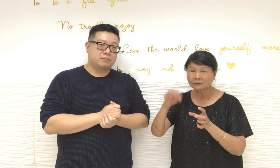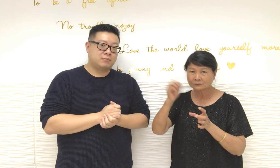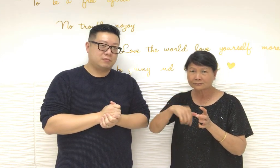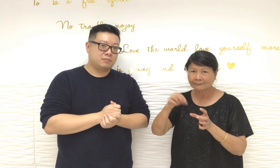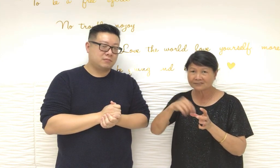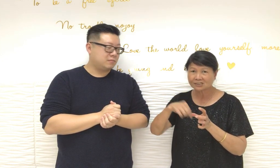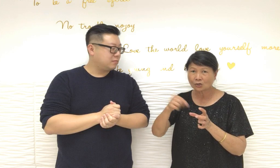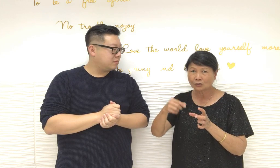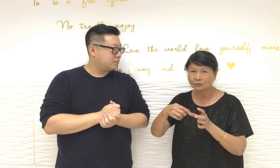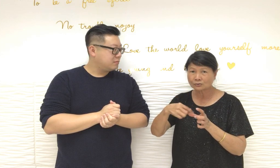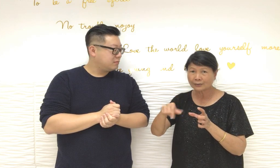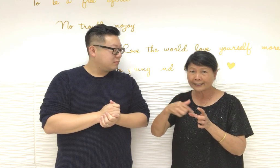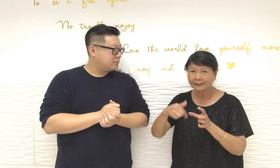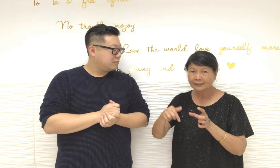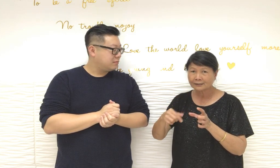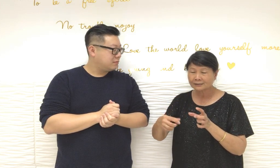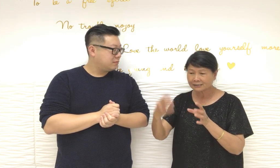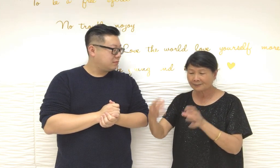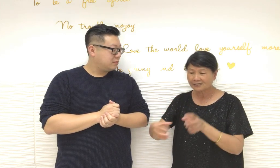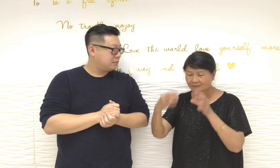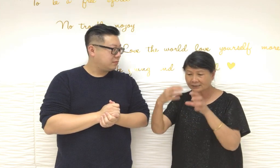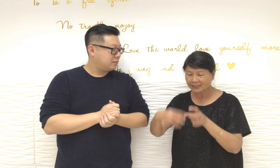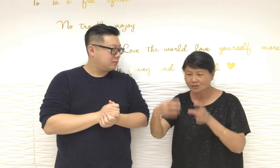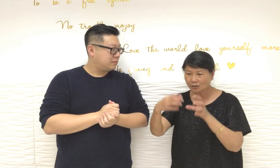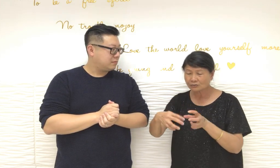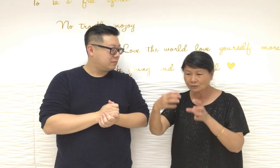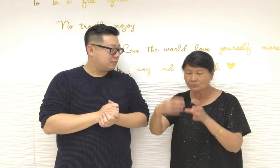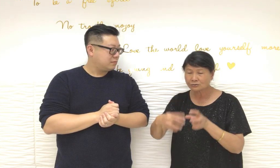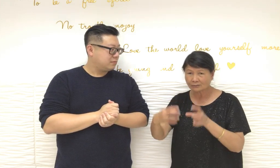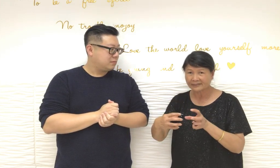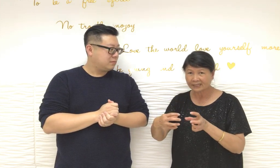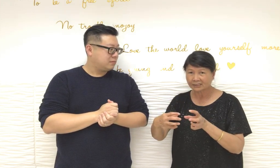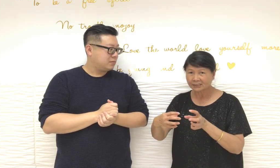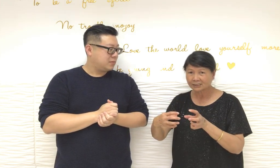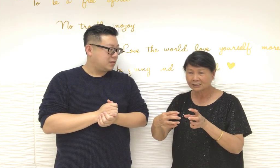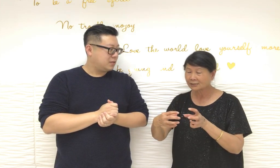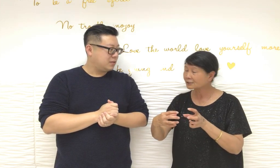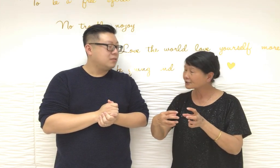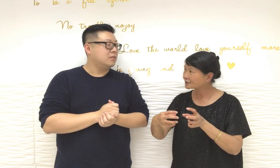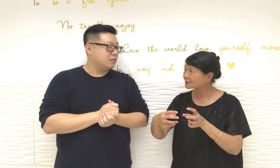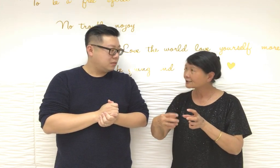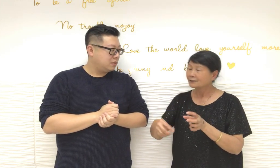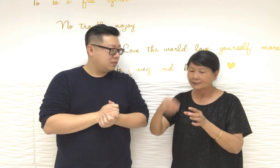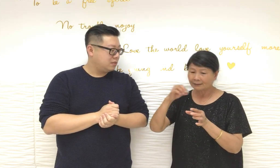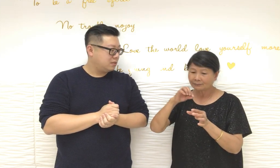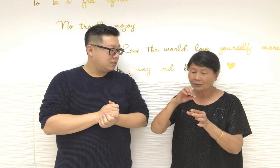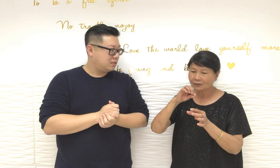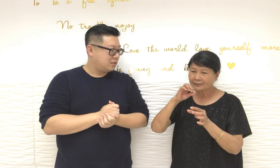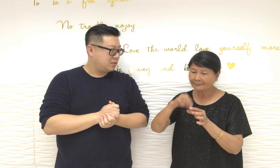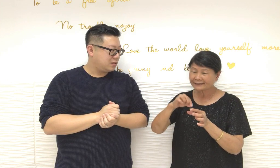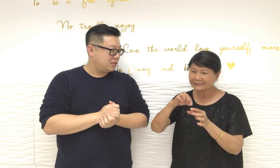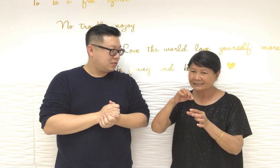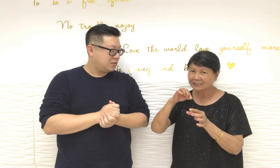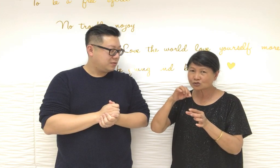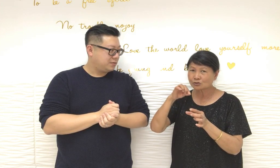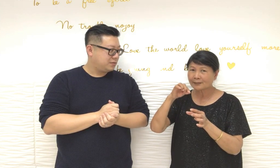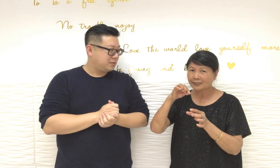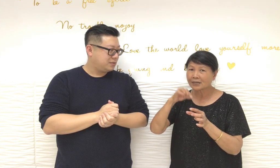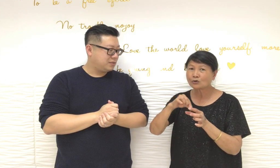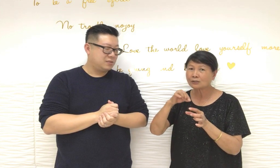扔錢進去那種呢那隻皮丘就站在那個孔上面嗯那那個一元呢就塞住皮丘的